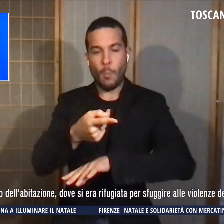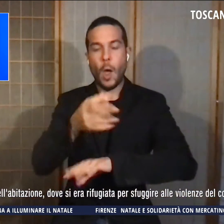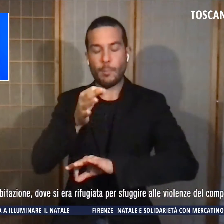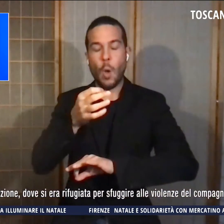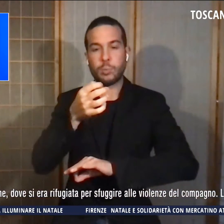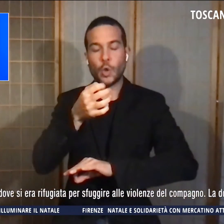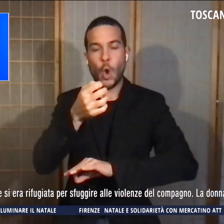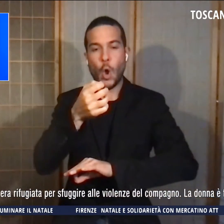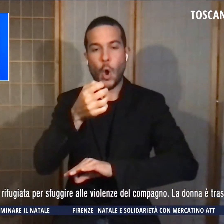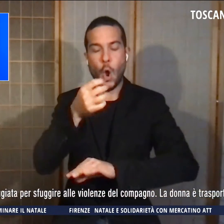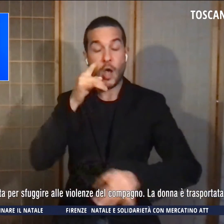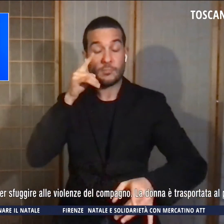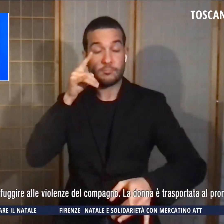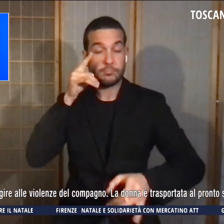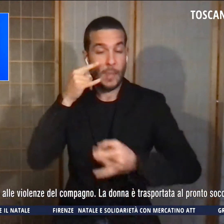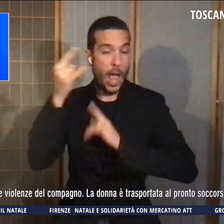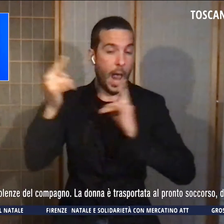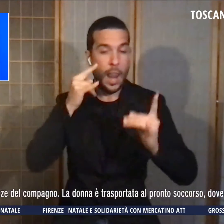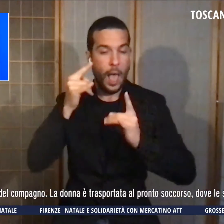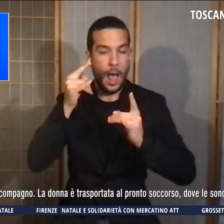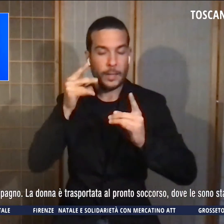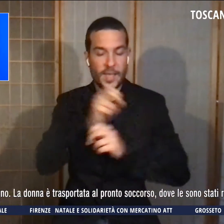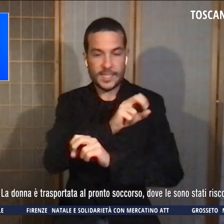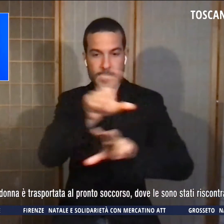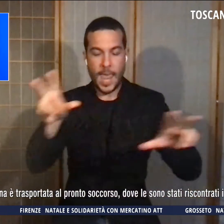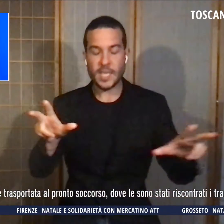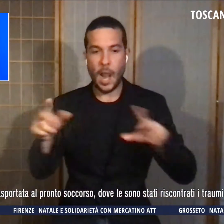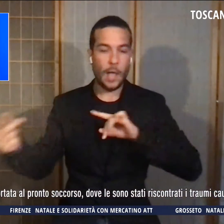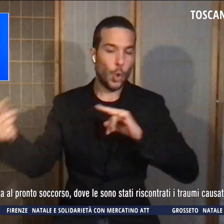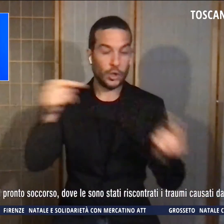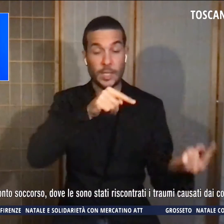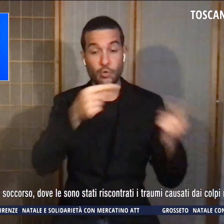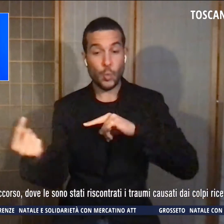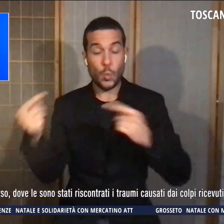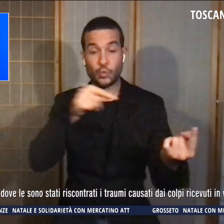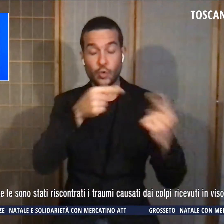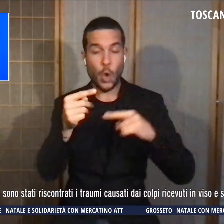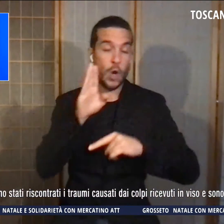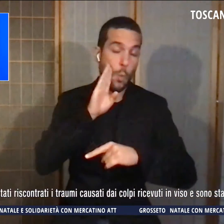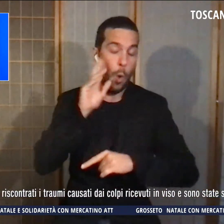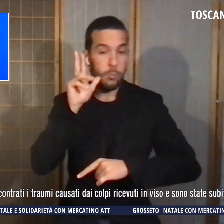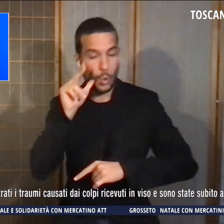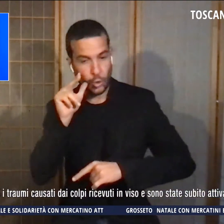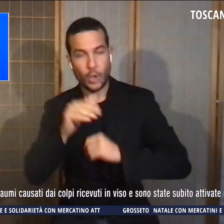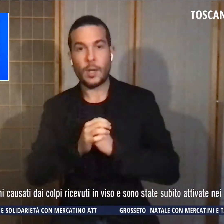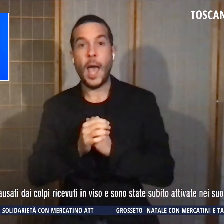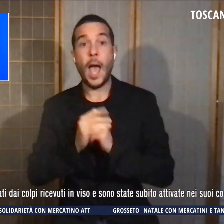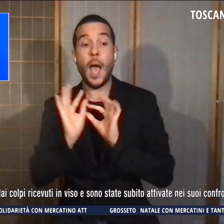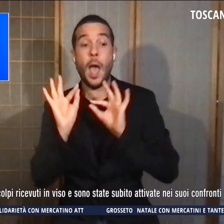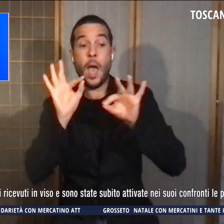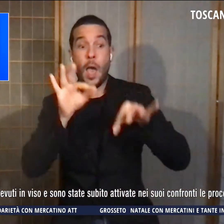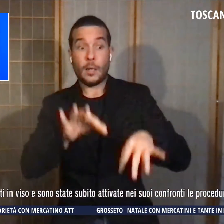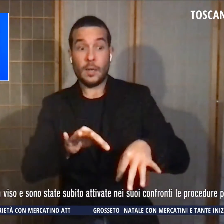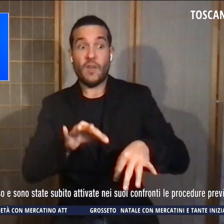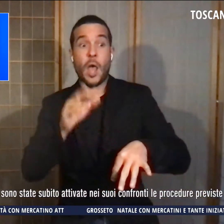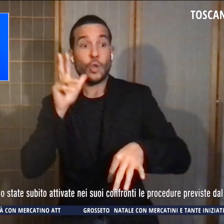discussione tra un uomo e una donna. A loro arrivo i militari hanno trovato la vittima, 41enne italiana, sul